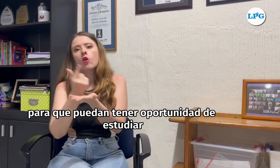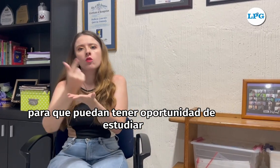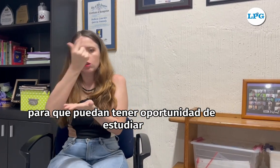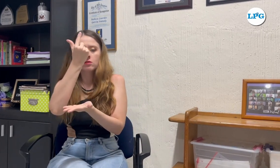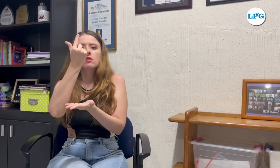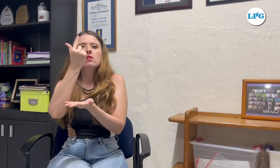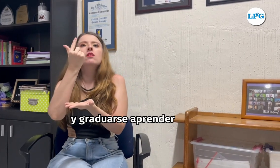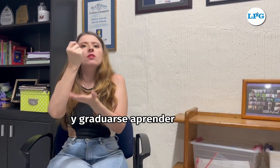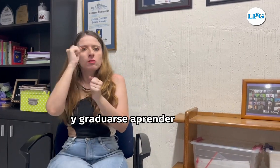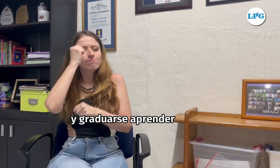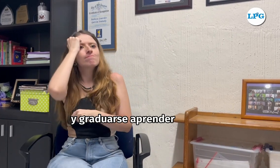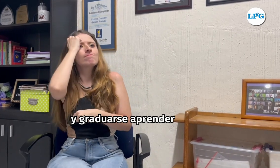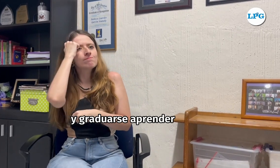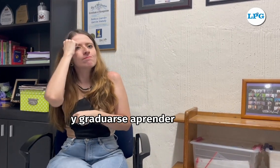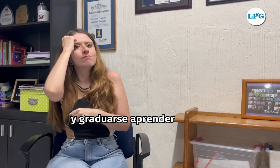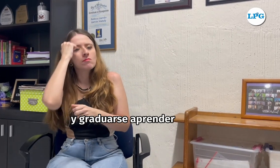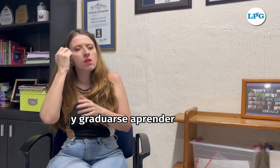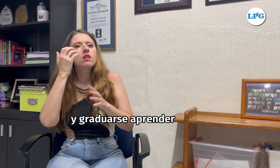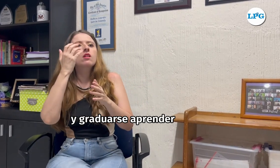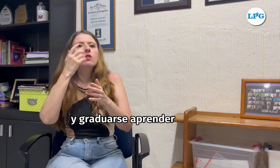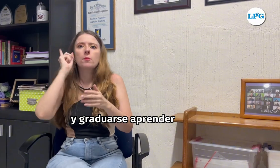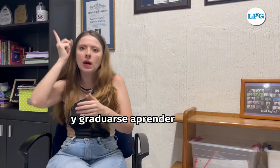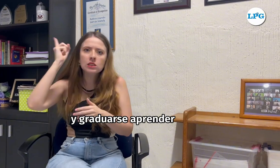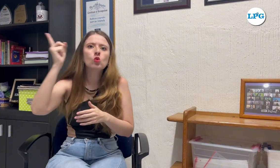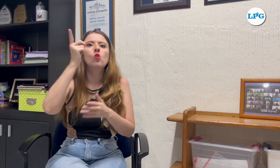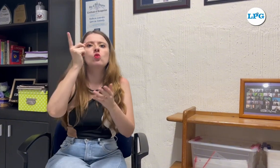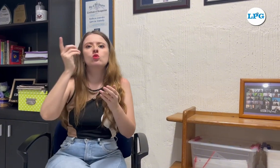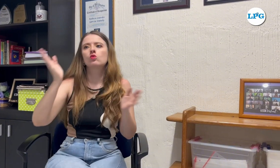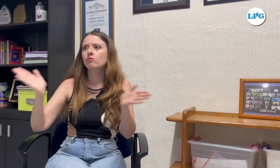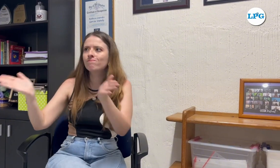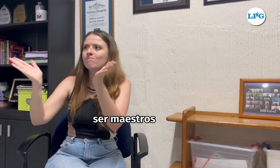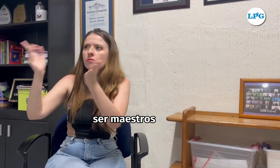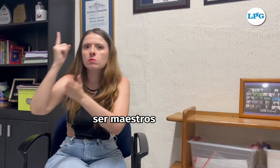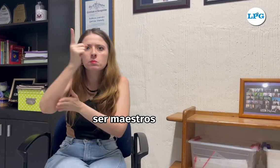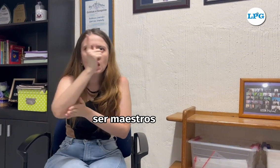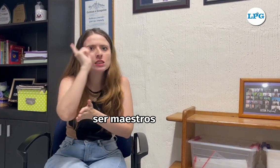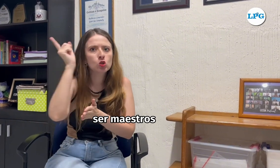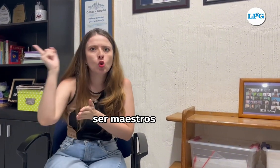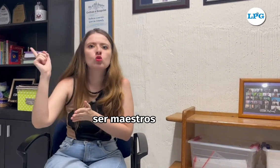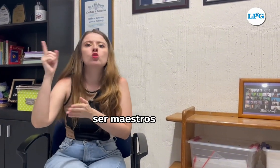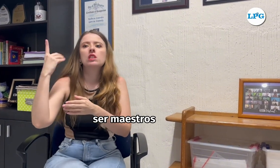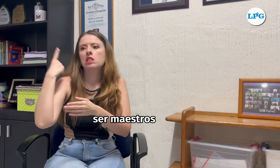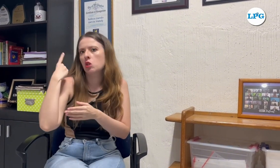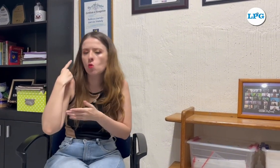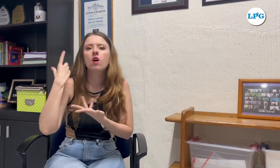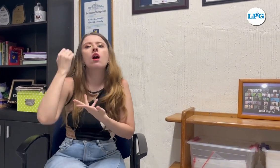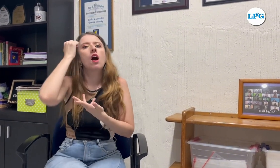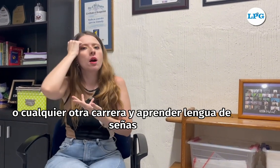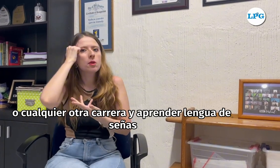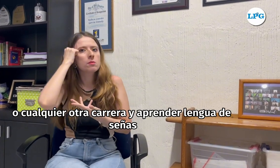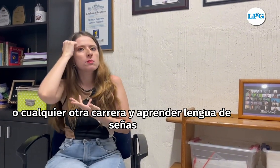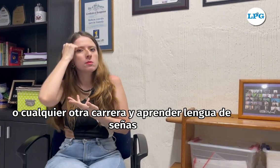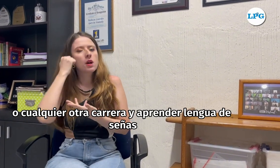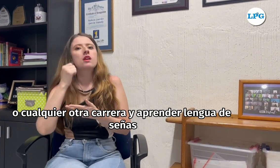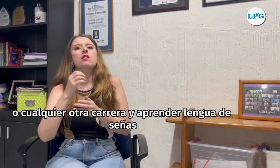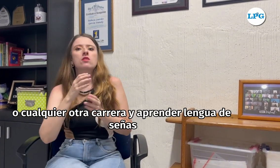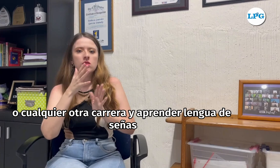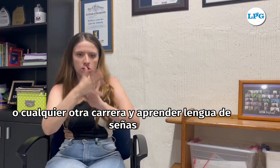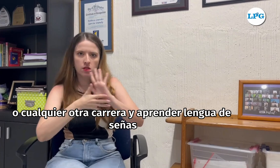estudiar y graduarte, aprender, ser maestros o cualquier otra